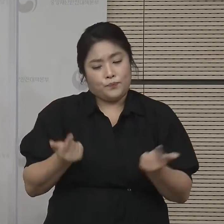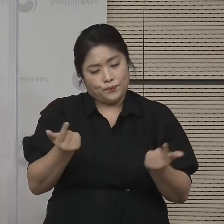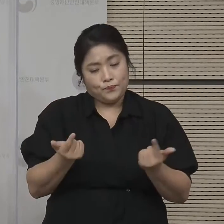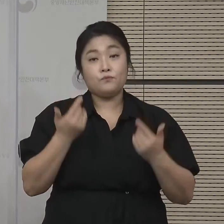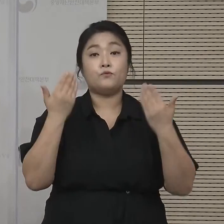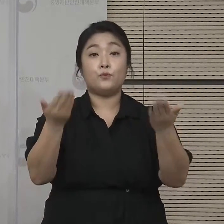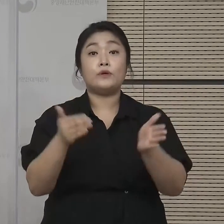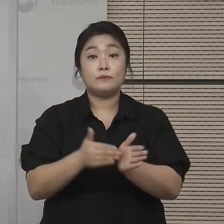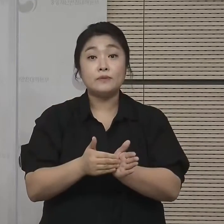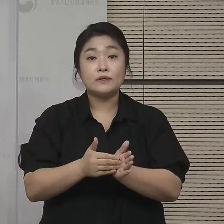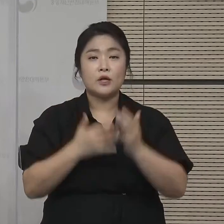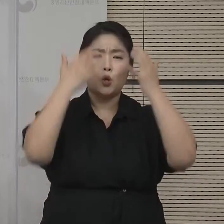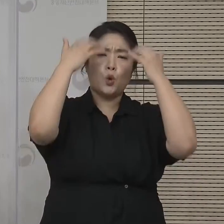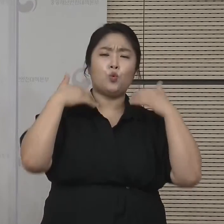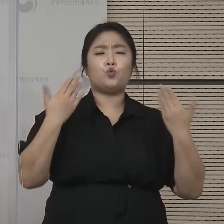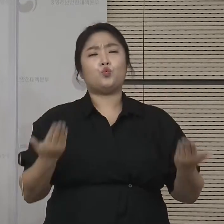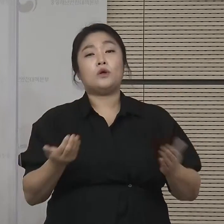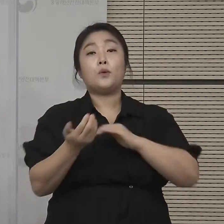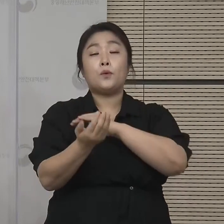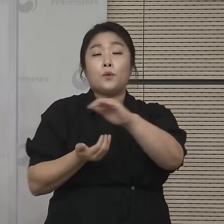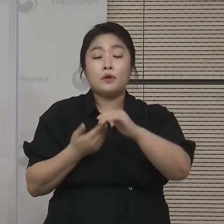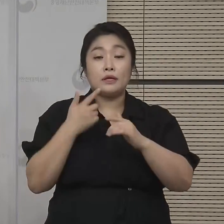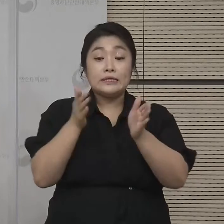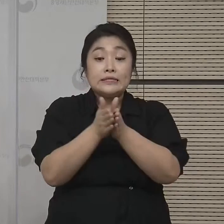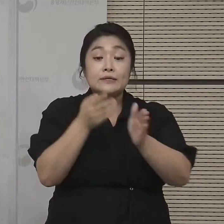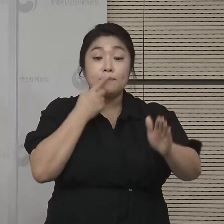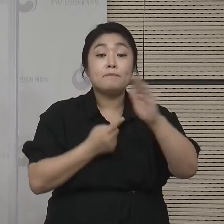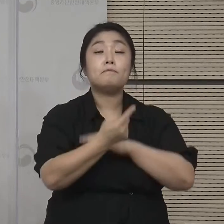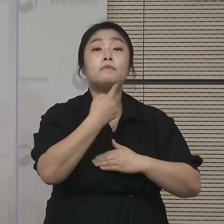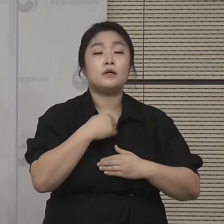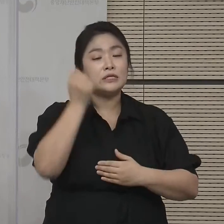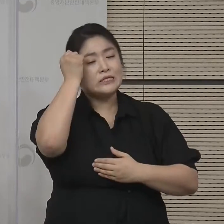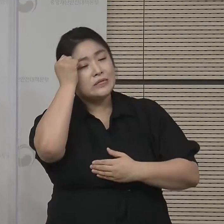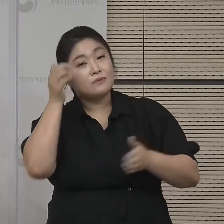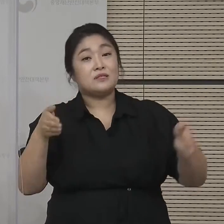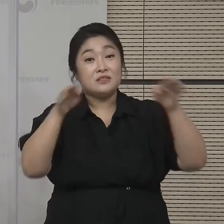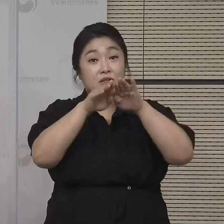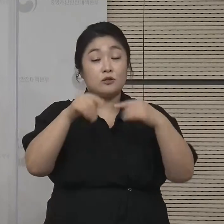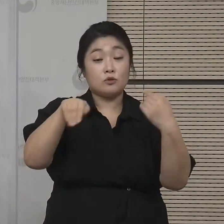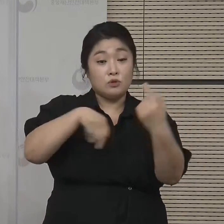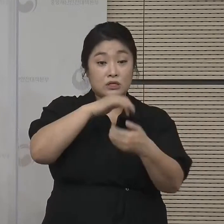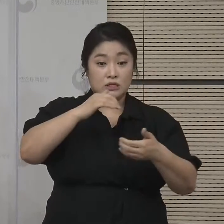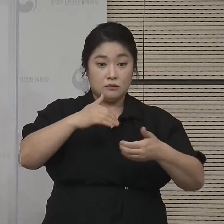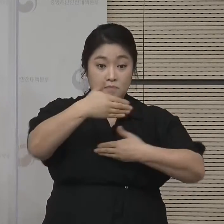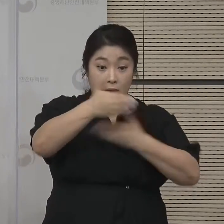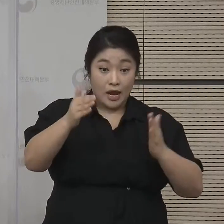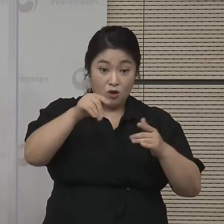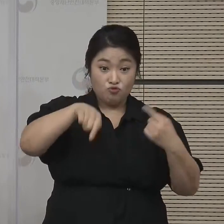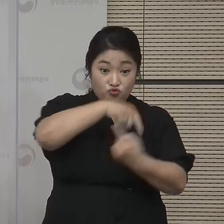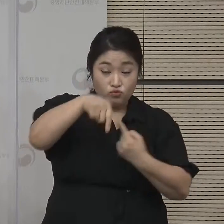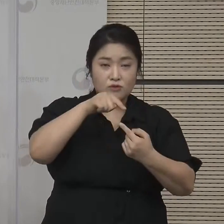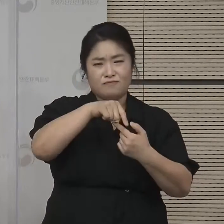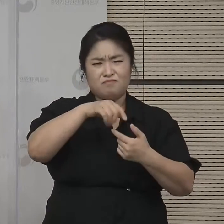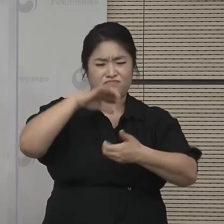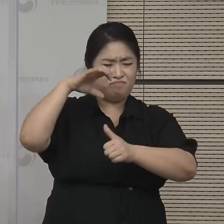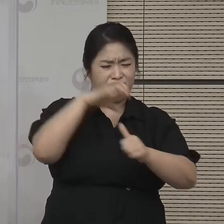여름 휴가철을 대비하여 발동되었던 숙박시설의 객실 운영 제한을 해제합니다.